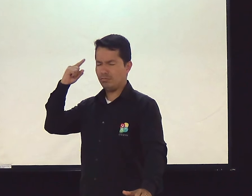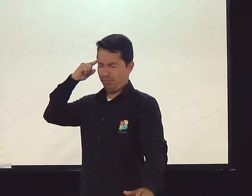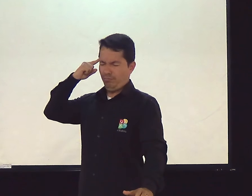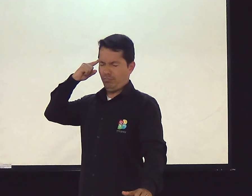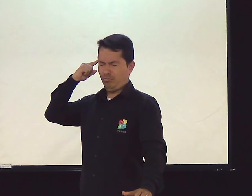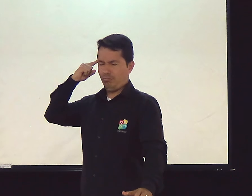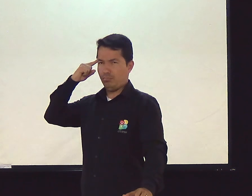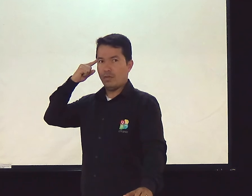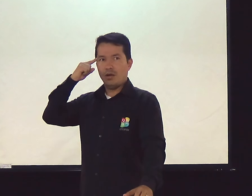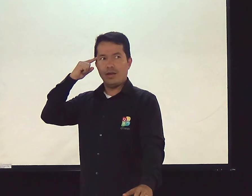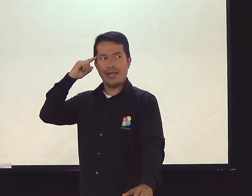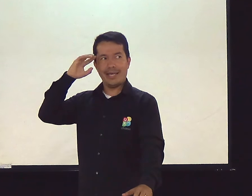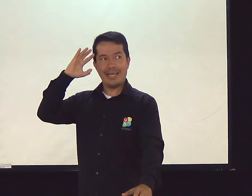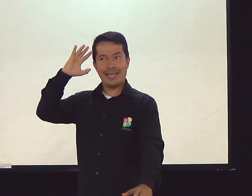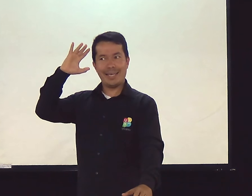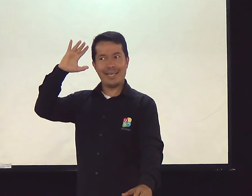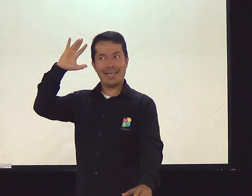tiro. Você recebe o tiro.